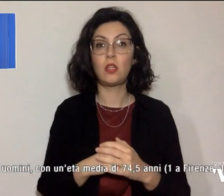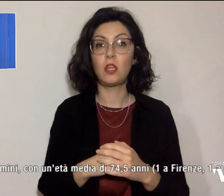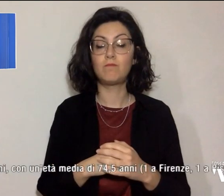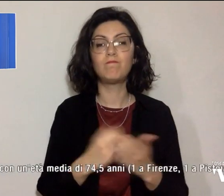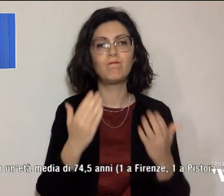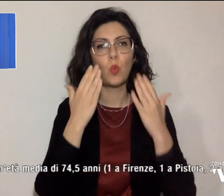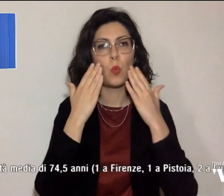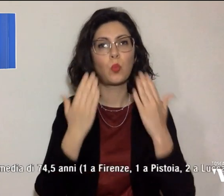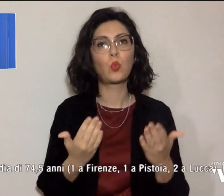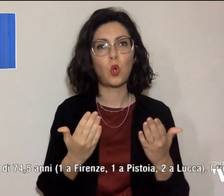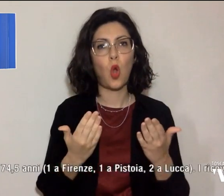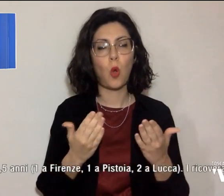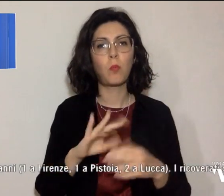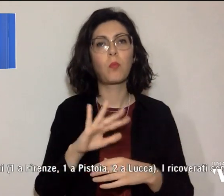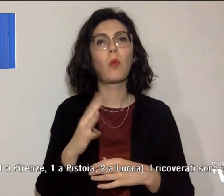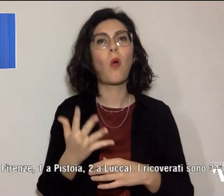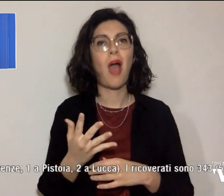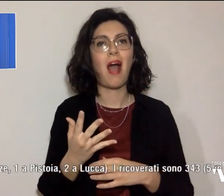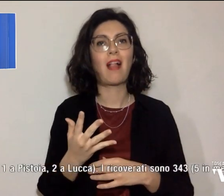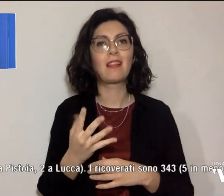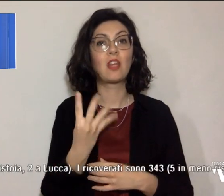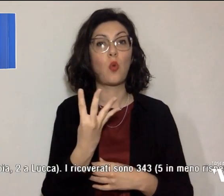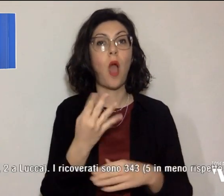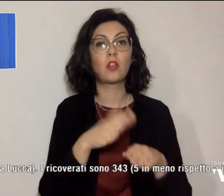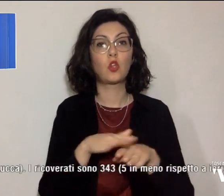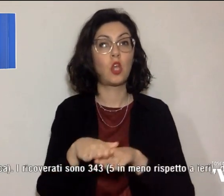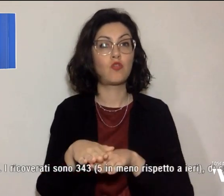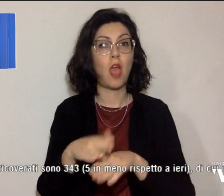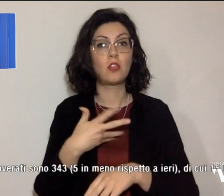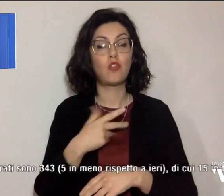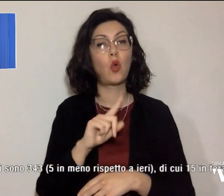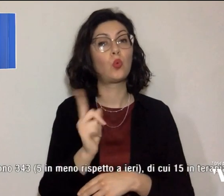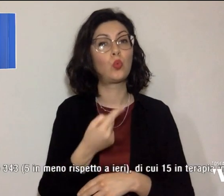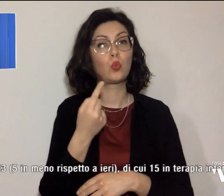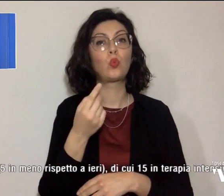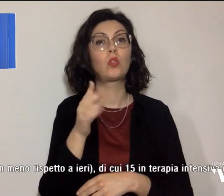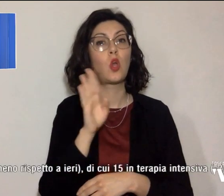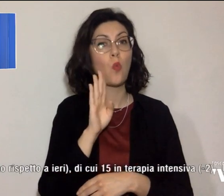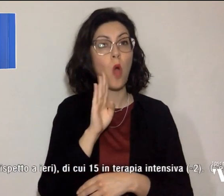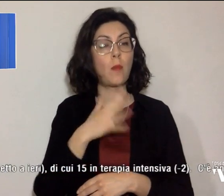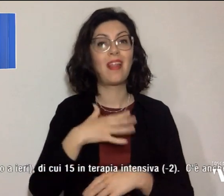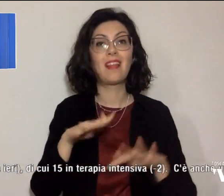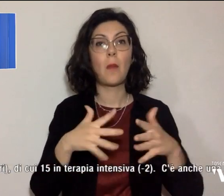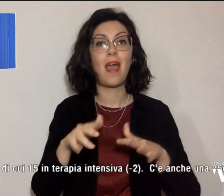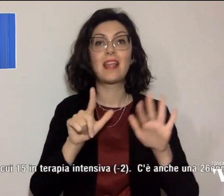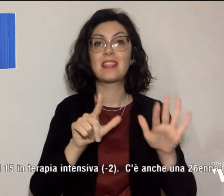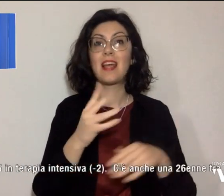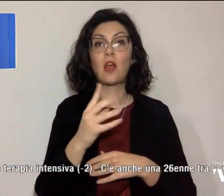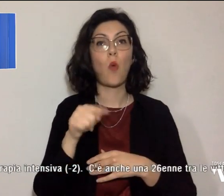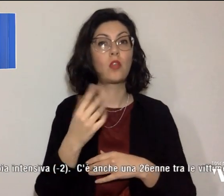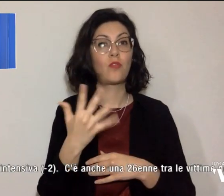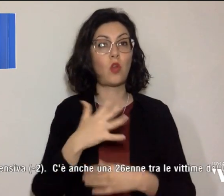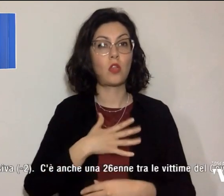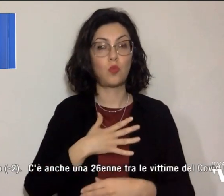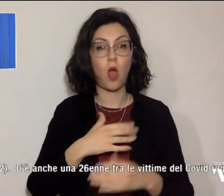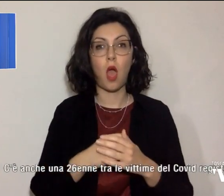si registrano 4 decessi. Sono tutti uomini,'età media 74,5 anni.